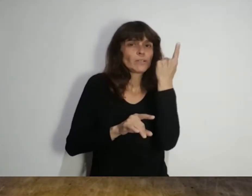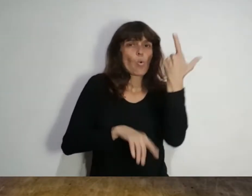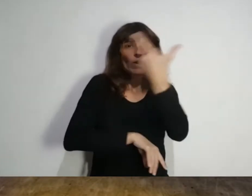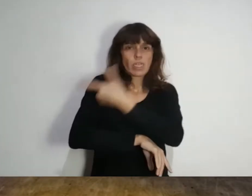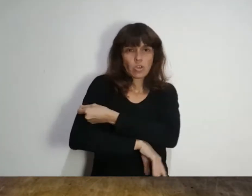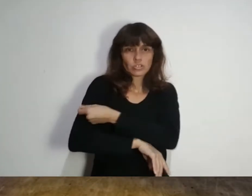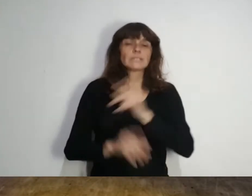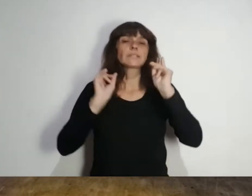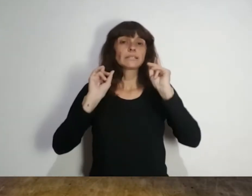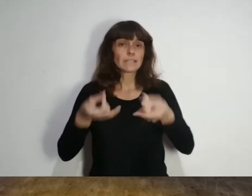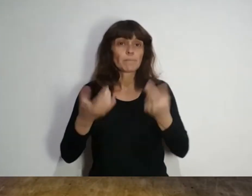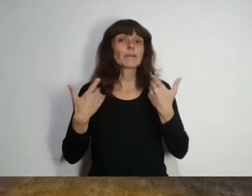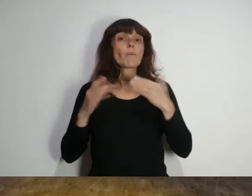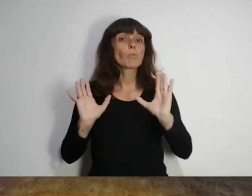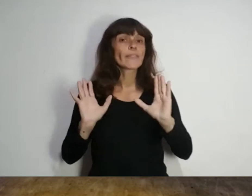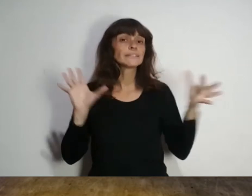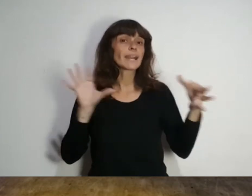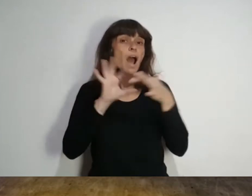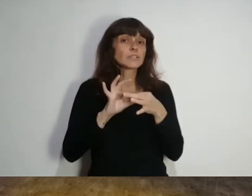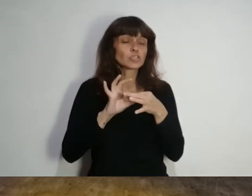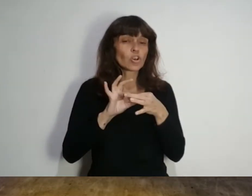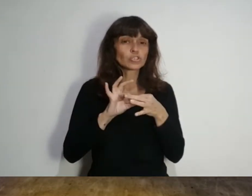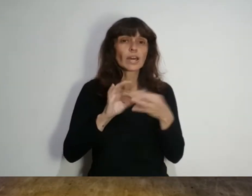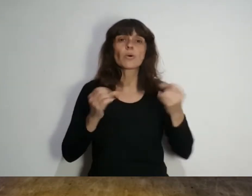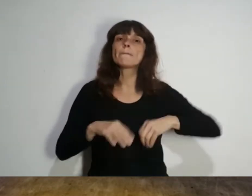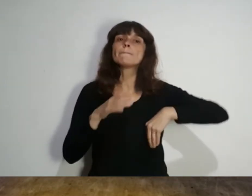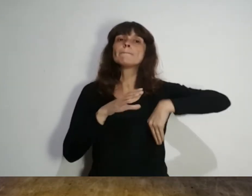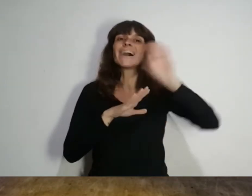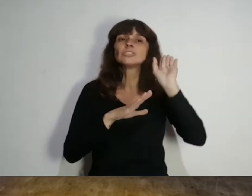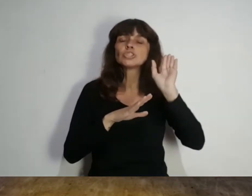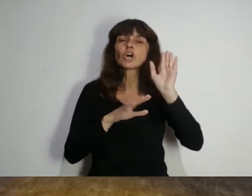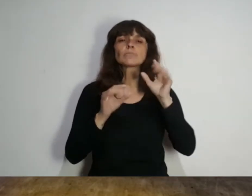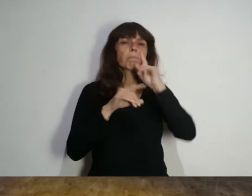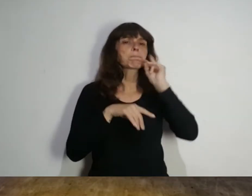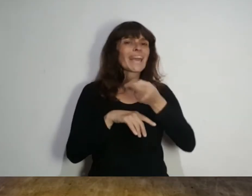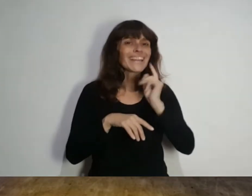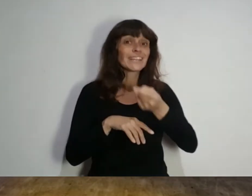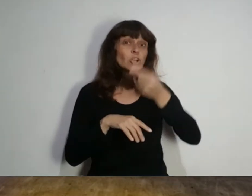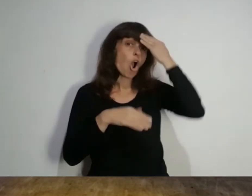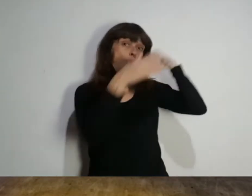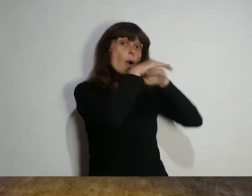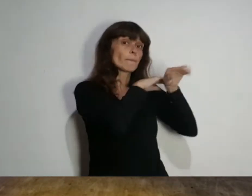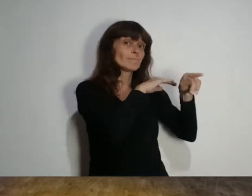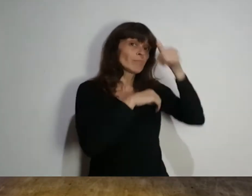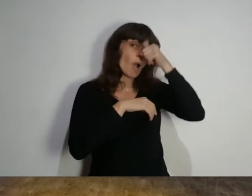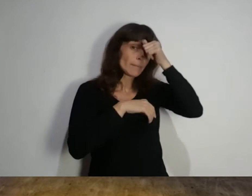una sola dosis. También puede estar asociado con un mayor riesgo de hospitalización.